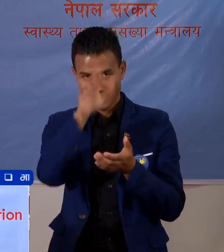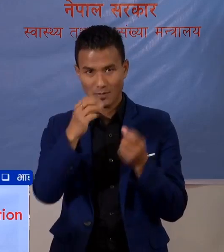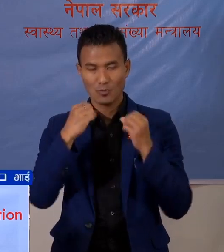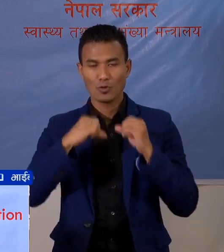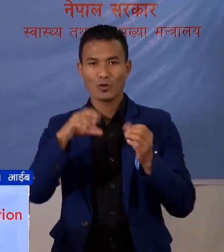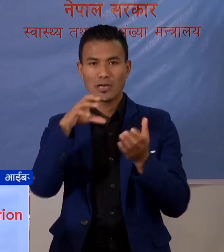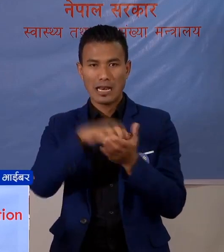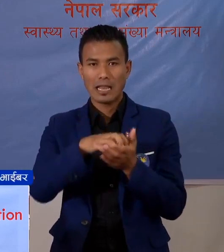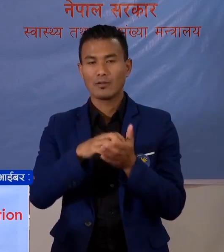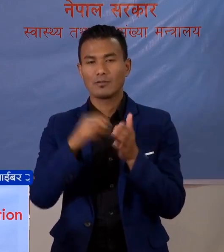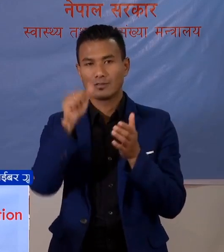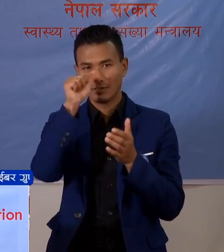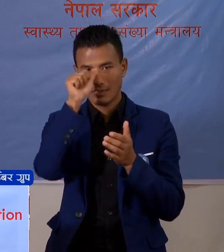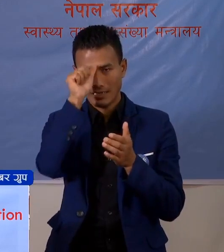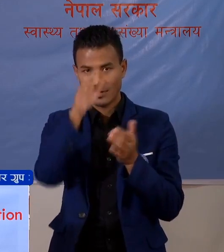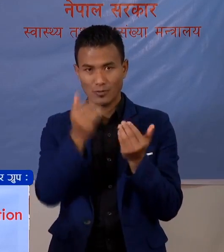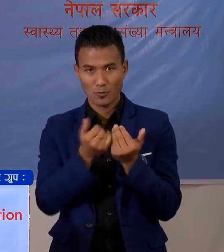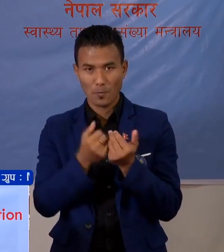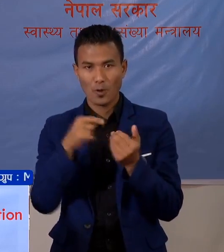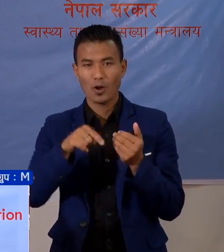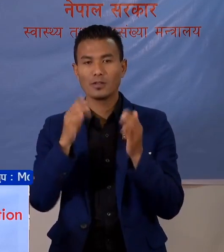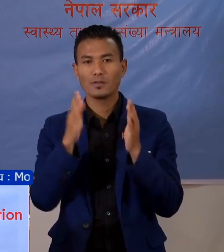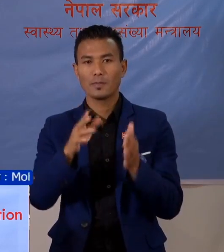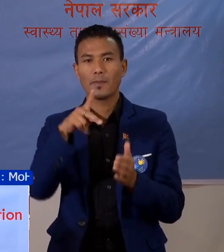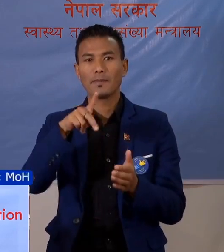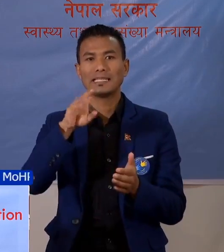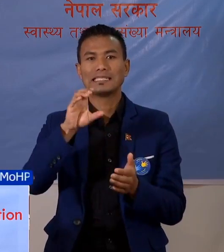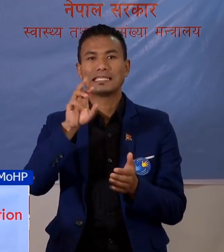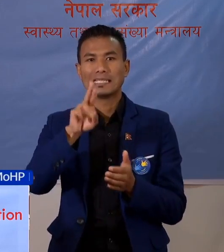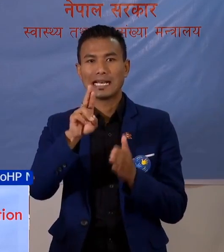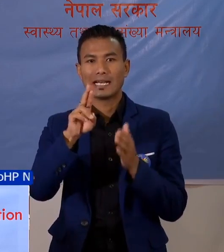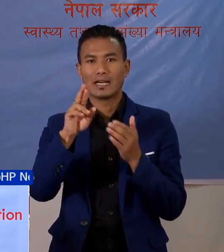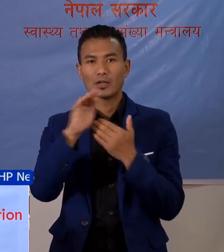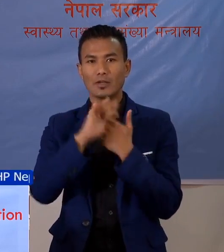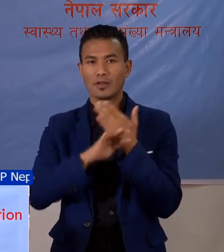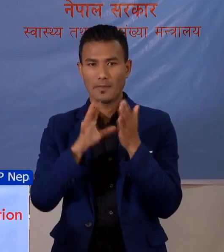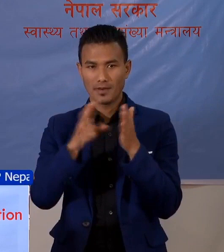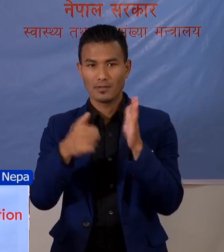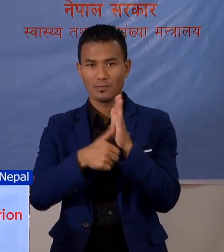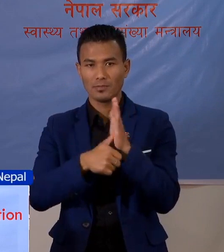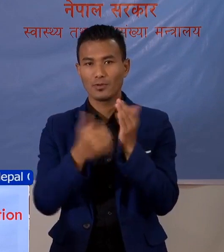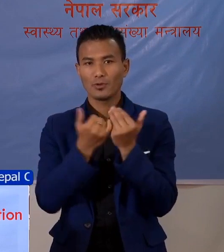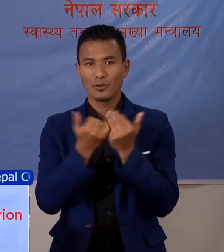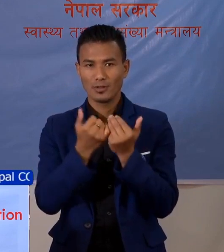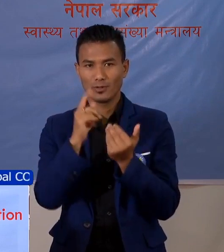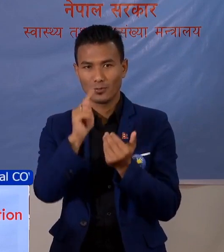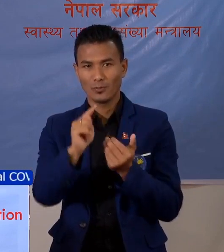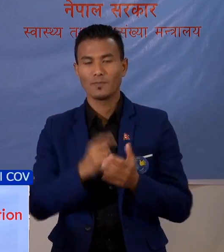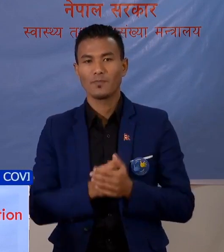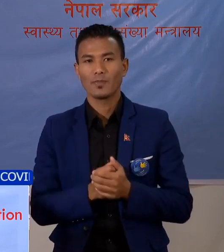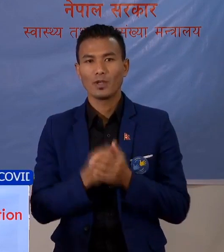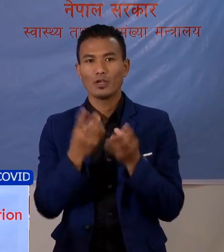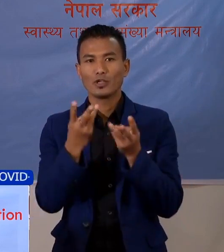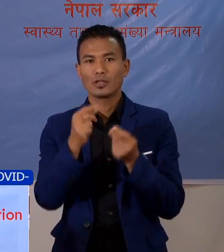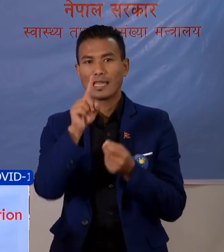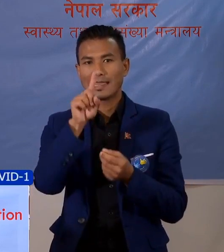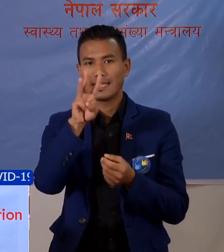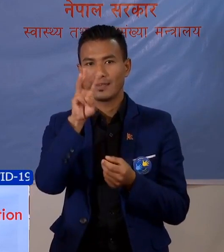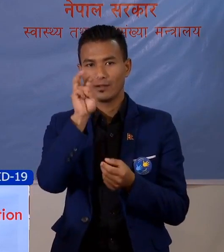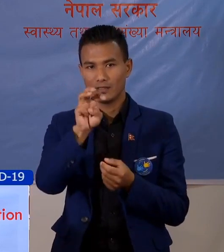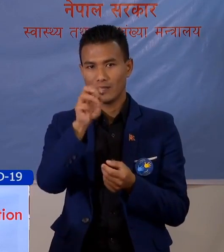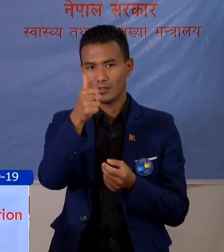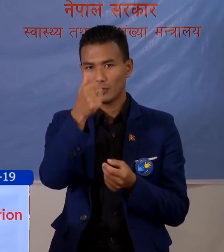अलाको परिक्षेन बाट गराउना चाहांचो, आल सम्म PCR बिदिवाट गरियेका परिक्षेन अरुको संख्या 13